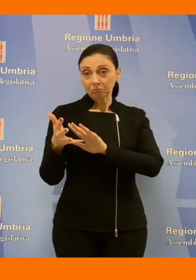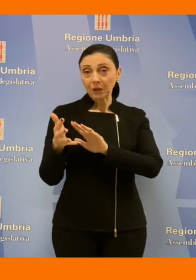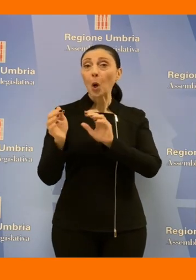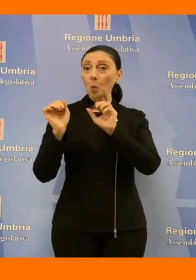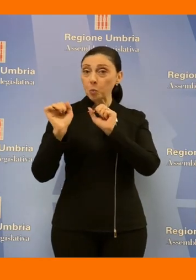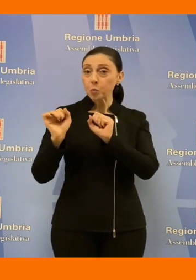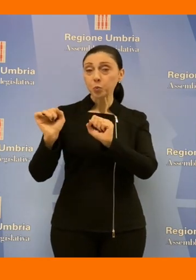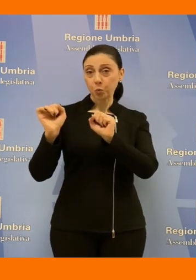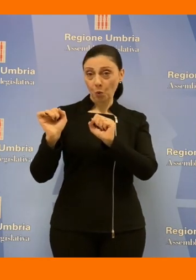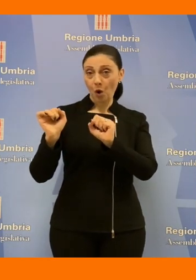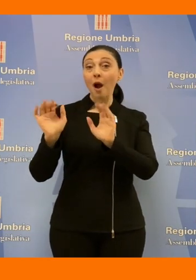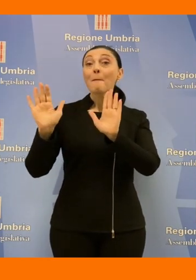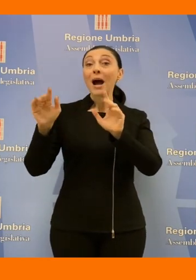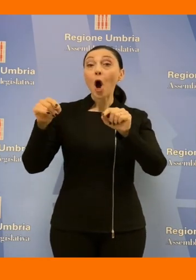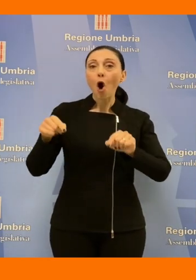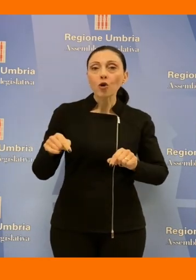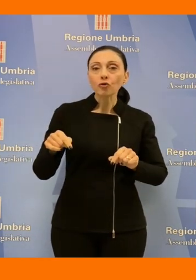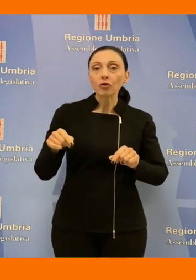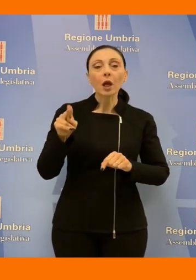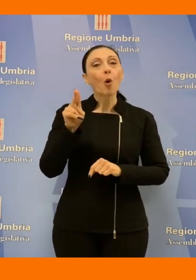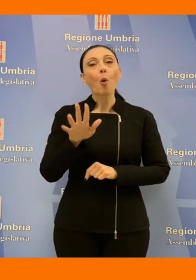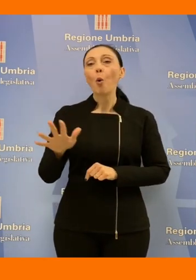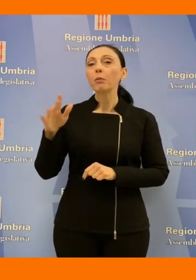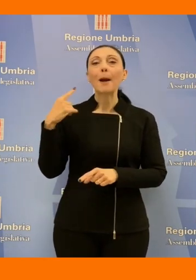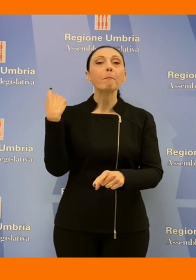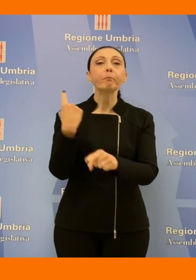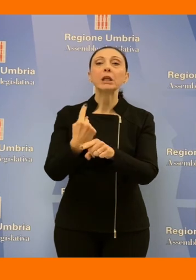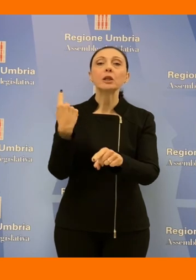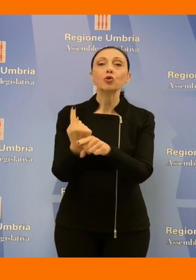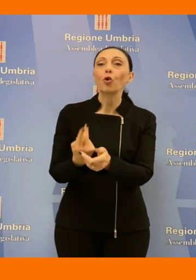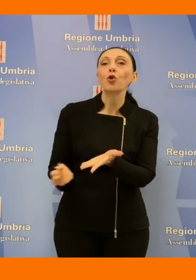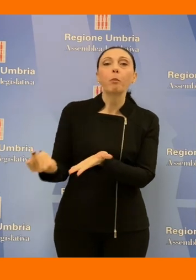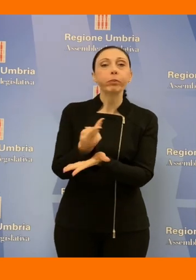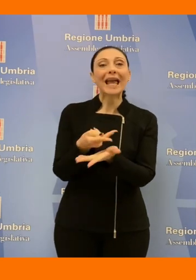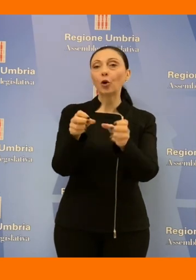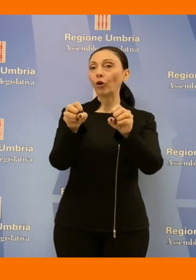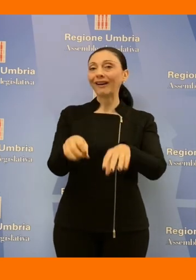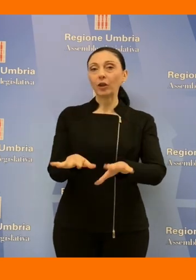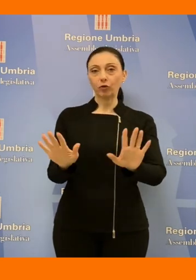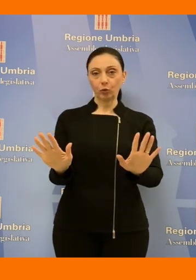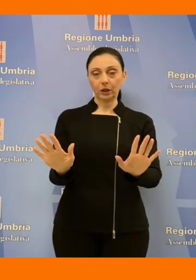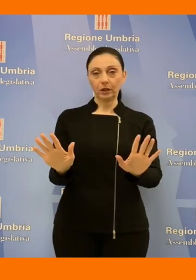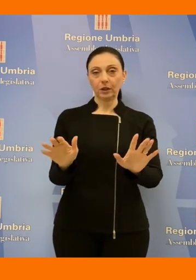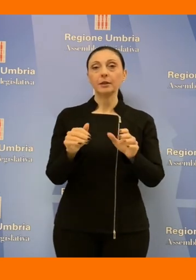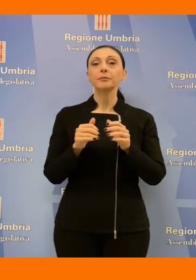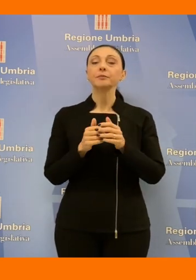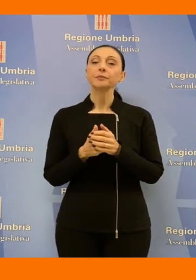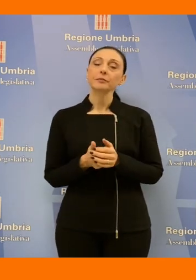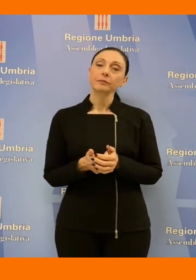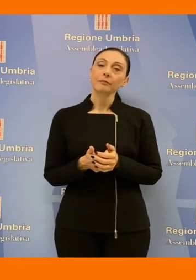oggi la regione dell'Umbria ha bisogno di un piano dei rifiuti che non metta in competizione il termo